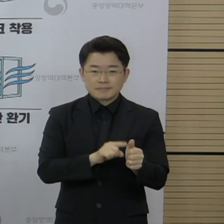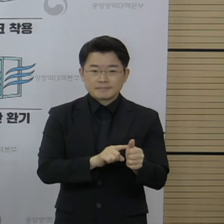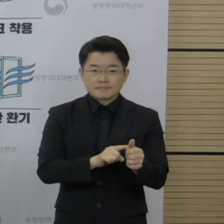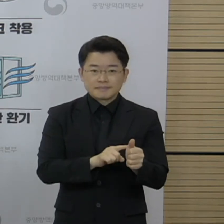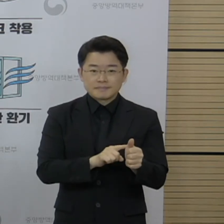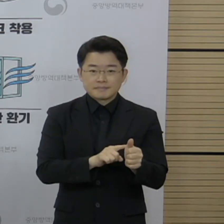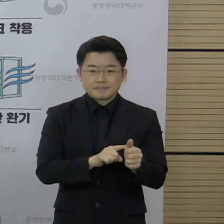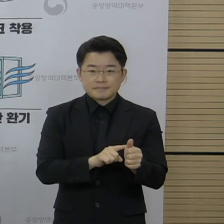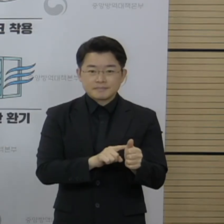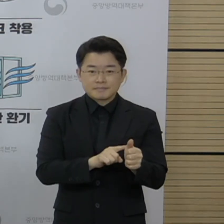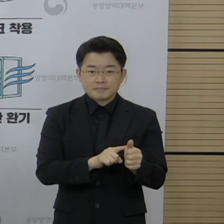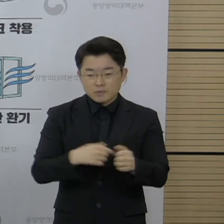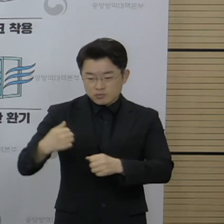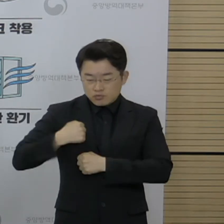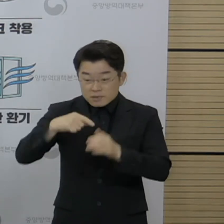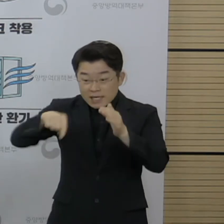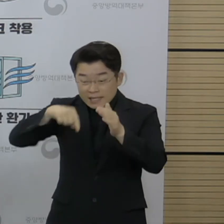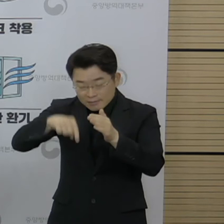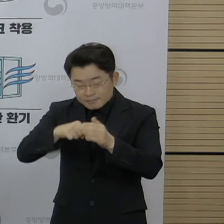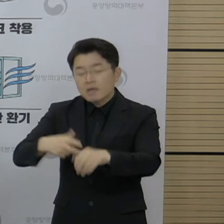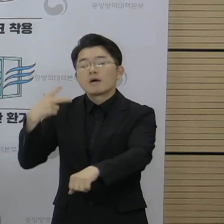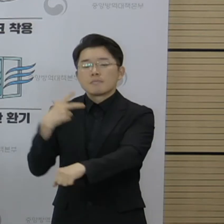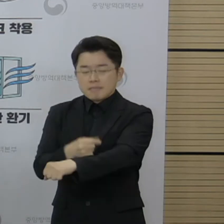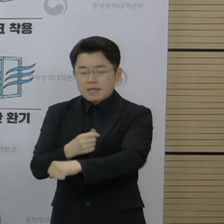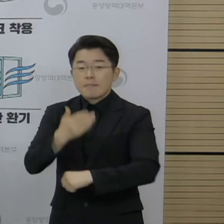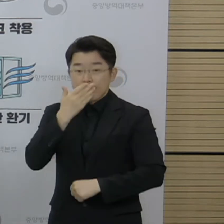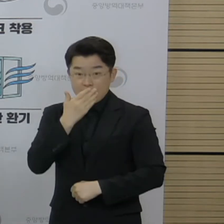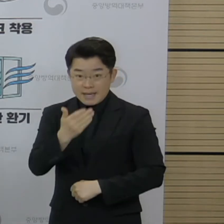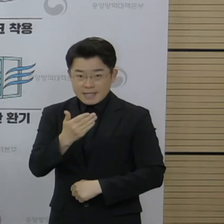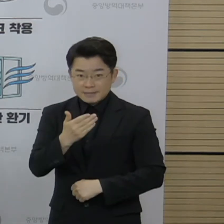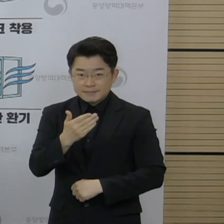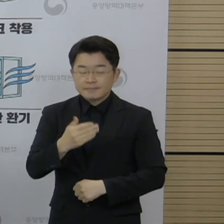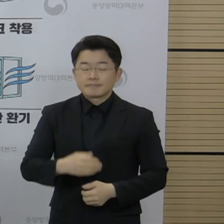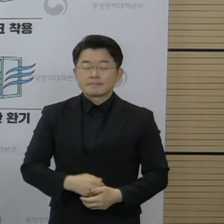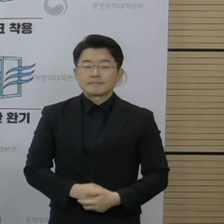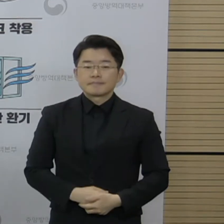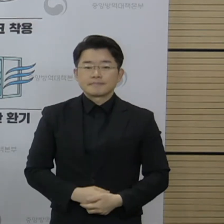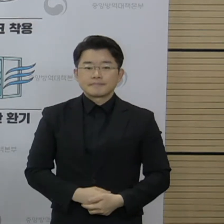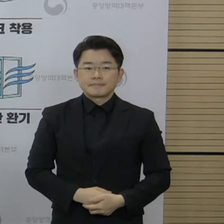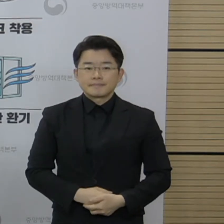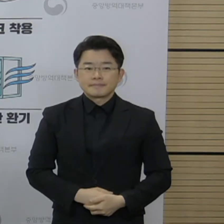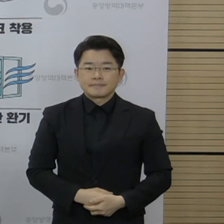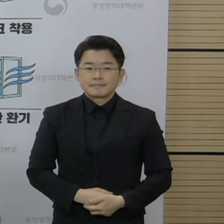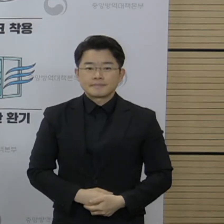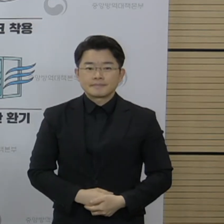대한 예방접종은 입영 후에 별도 계획에 따라서 실시될 예정입니다.